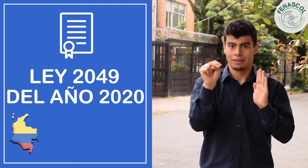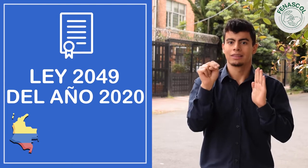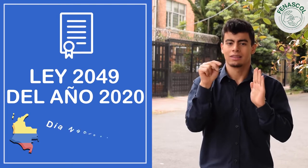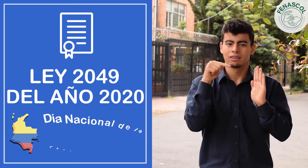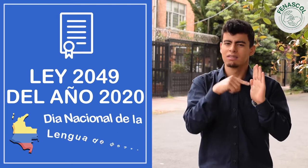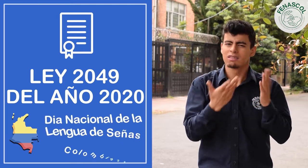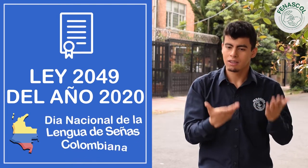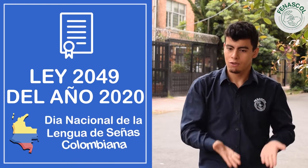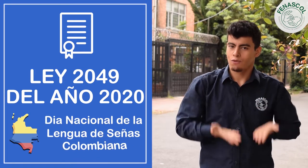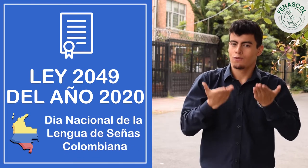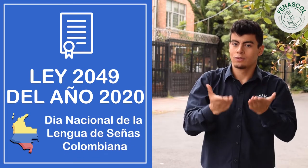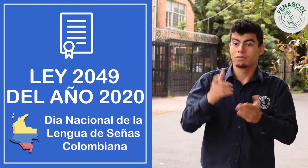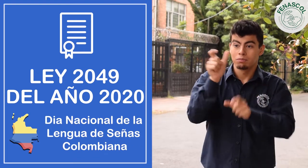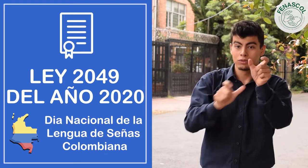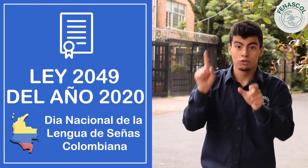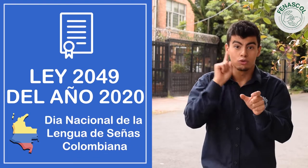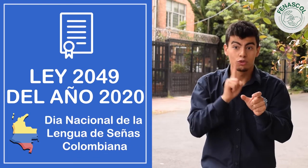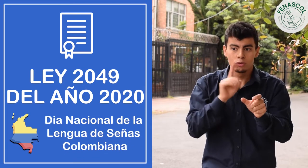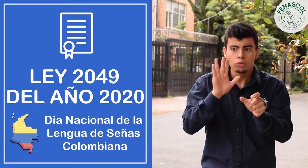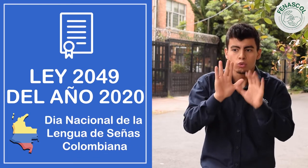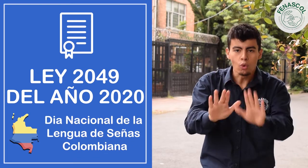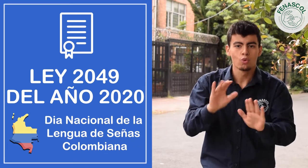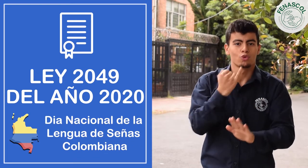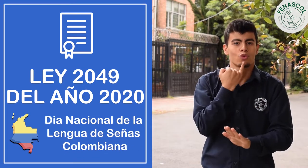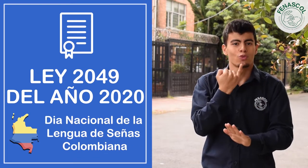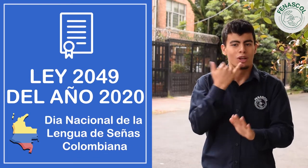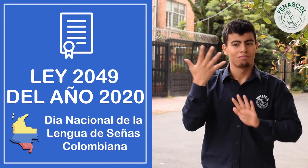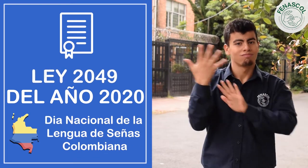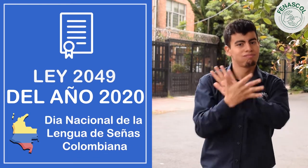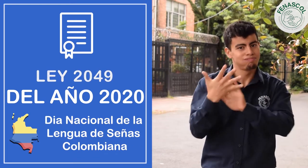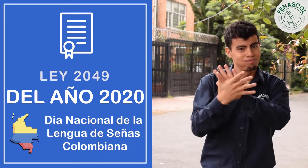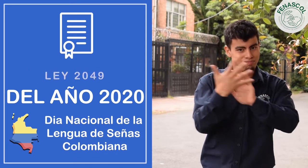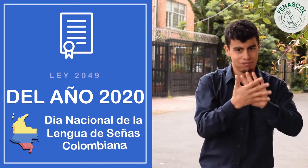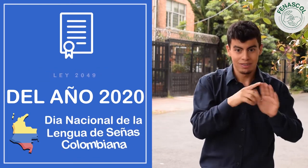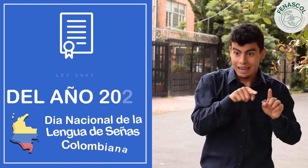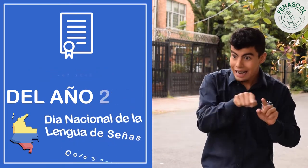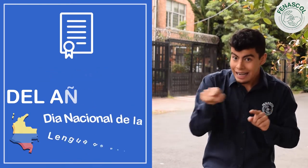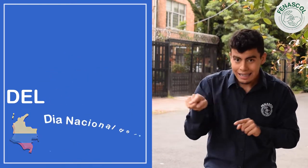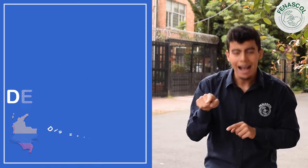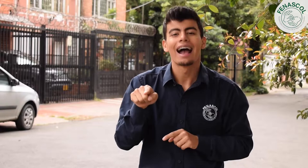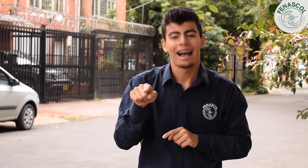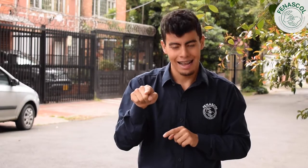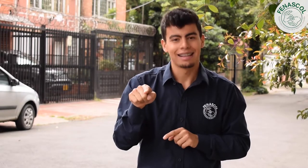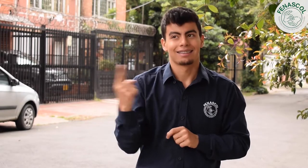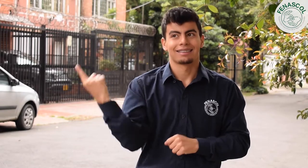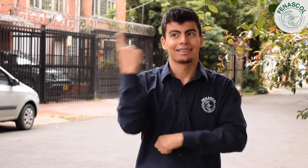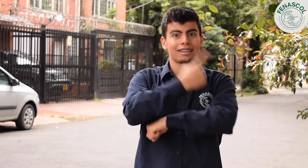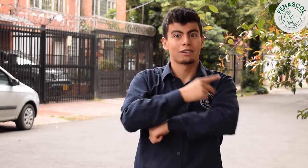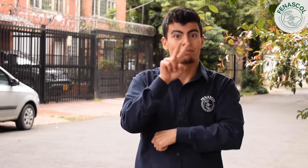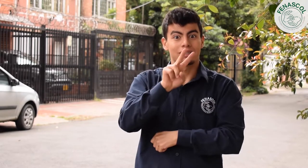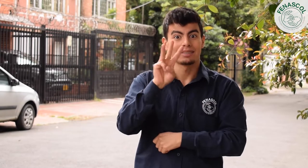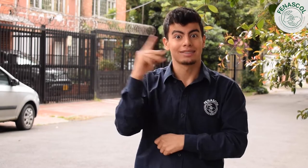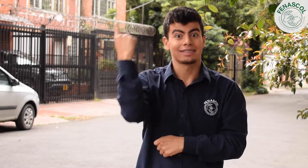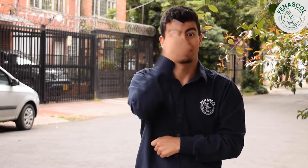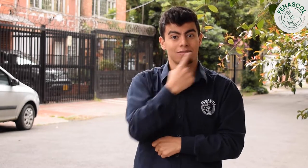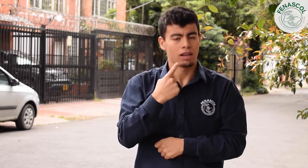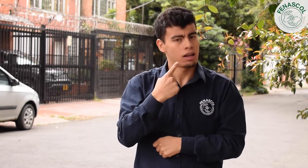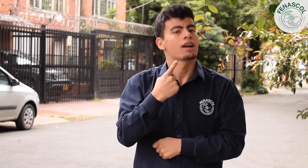declara el 23 de septiembre como Día Nacional de la Lengua de Señas Colombiana, la lengua de las